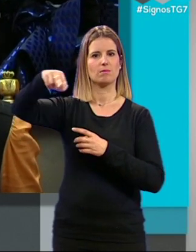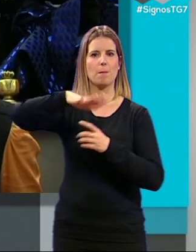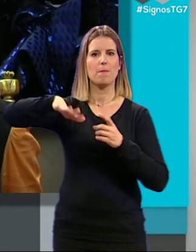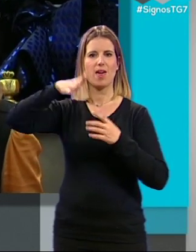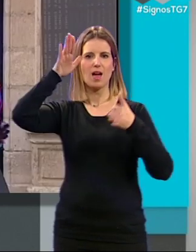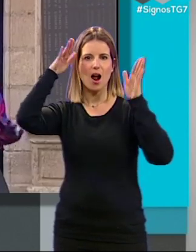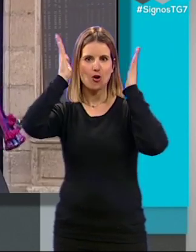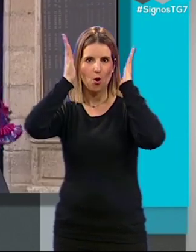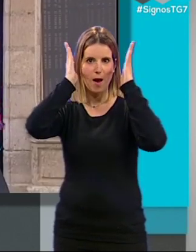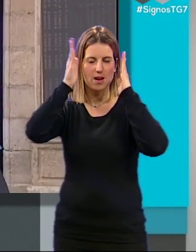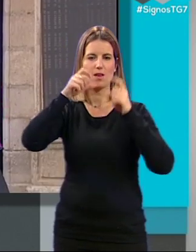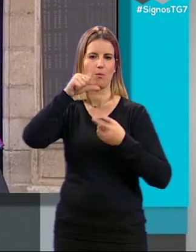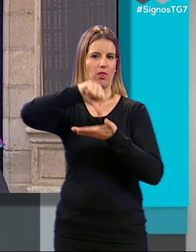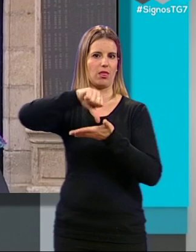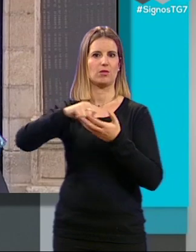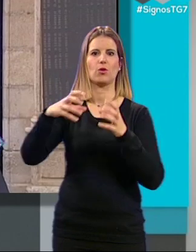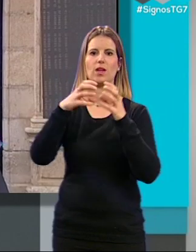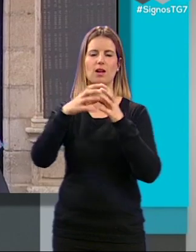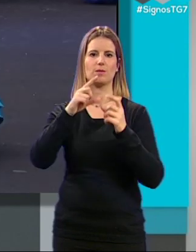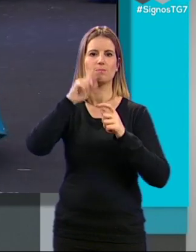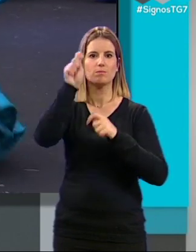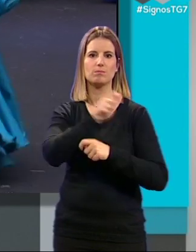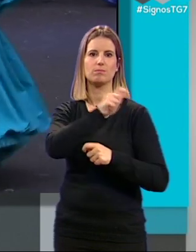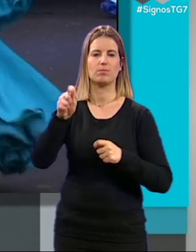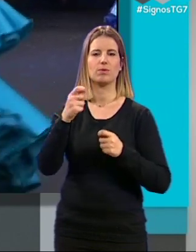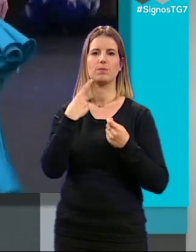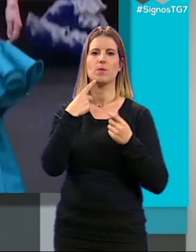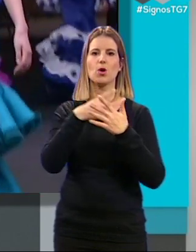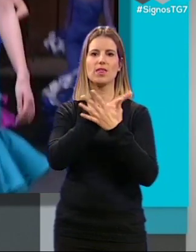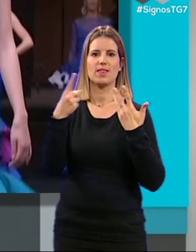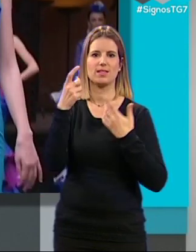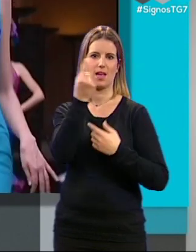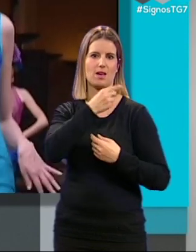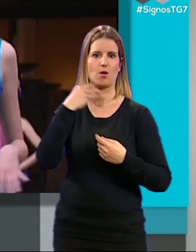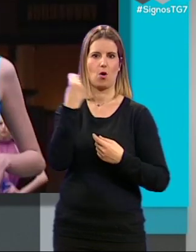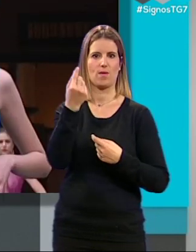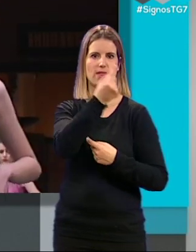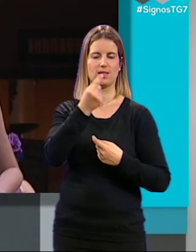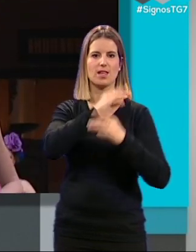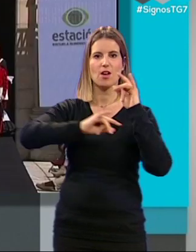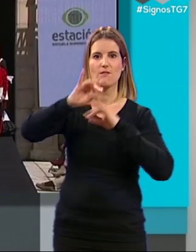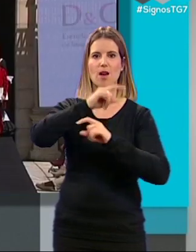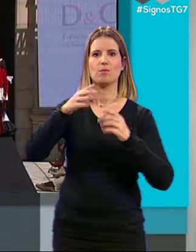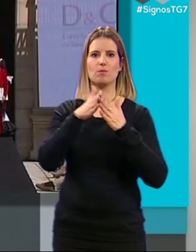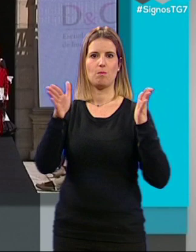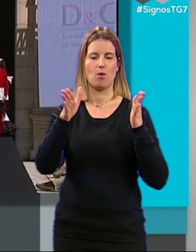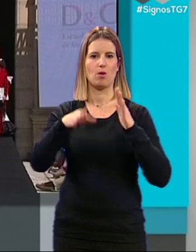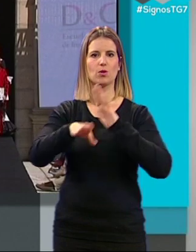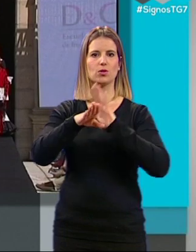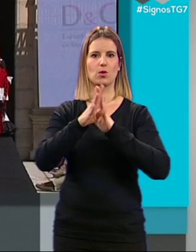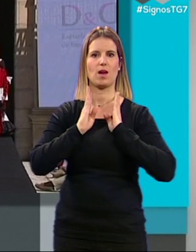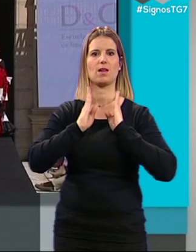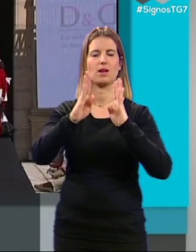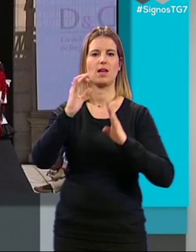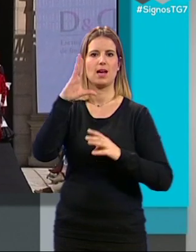de Granada. El acto se inaugura con el desfile el sábado de 16 jóvenes diseñadores de moda flamenca y seguirá con el desfile de Carlos Checa,